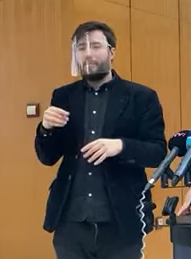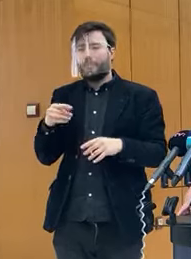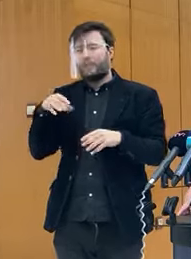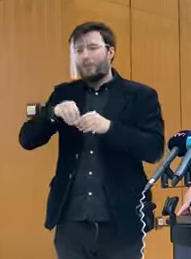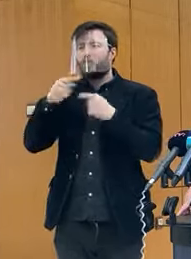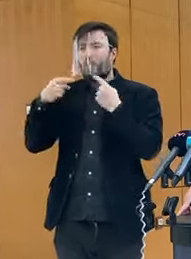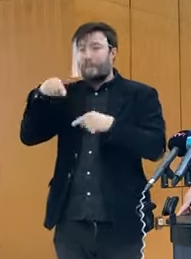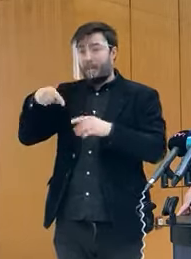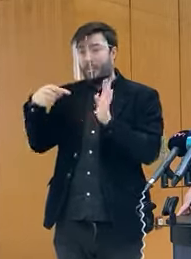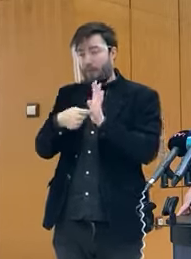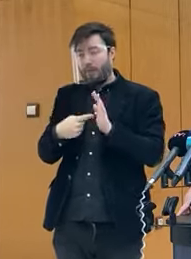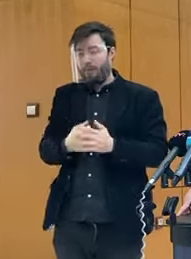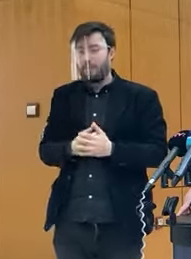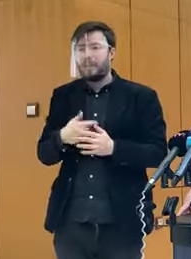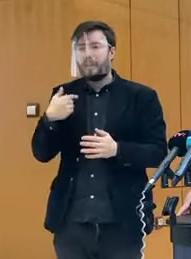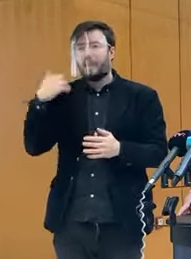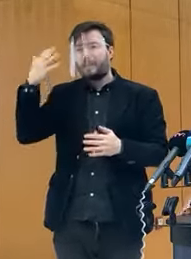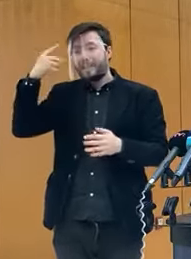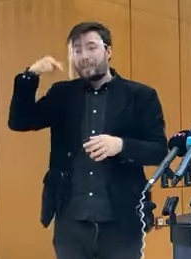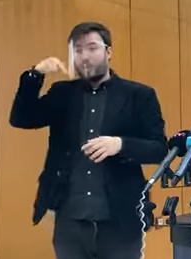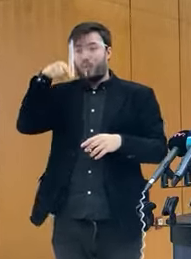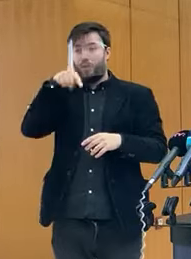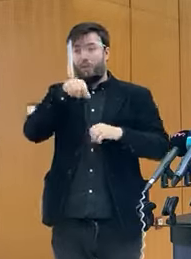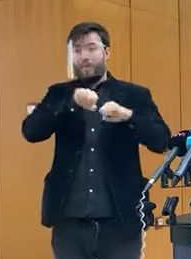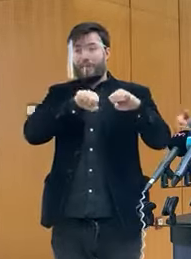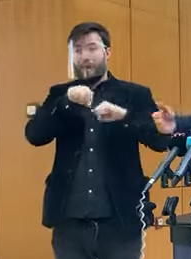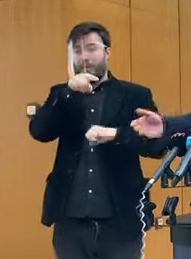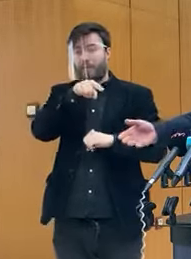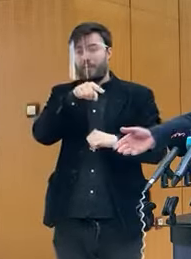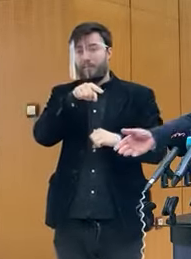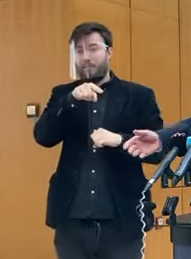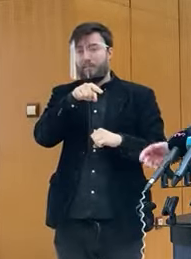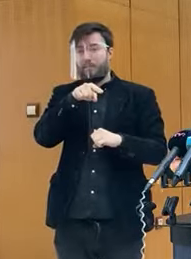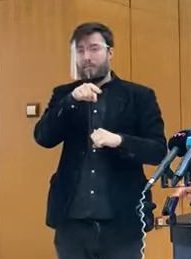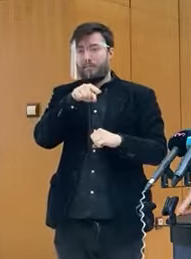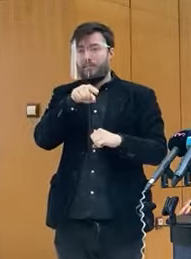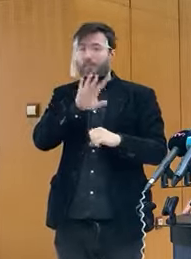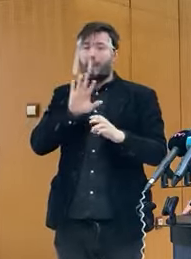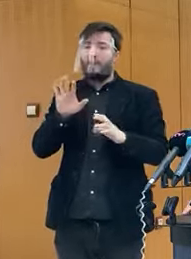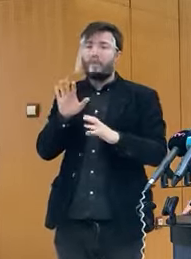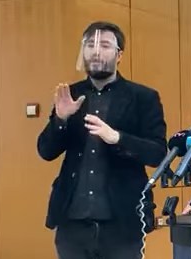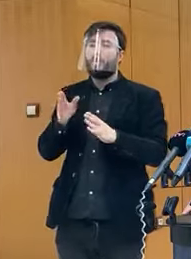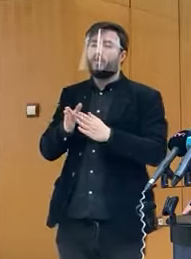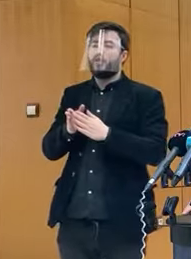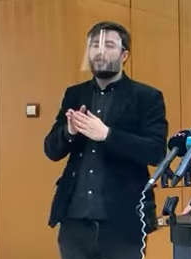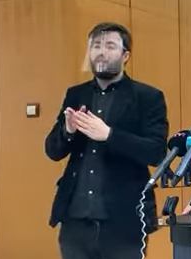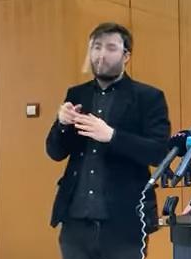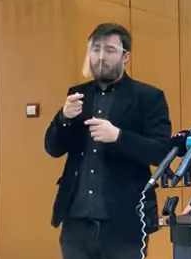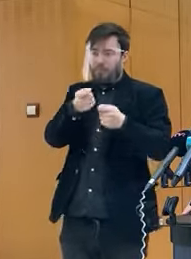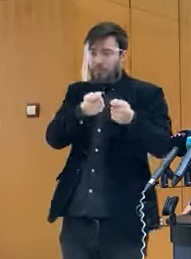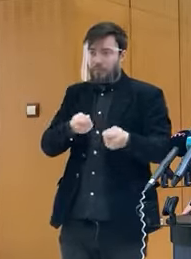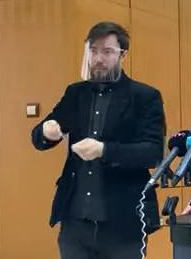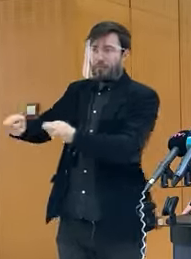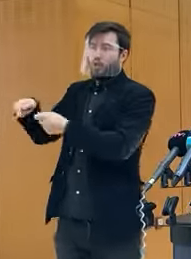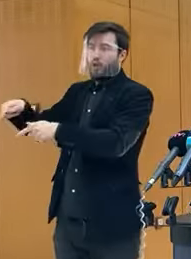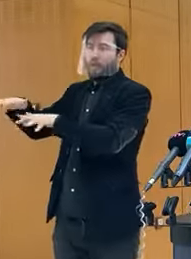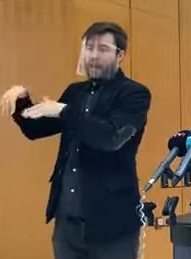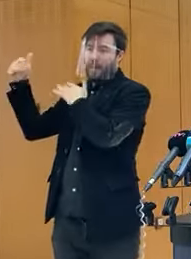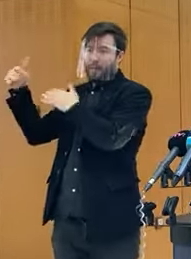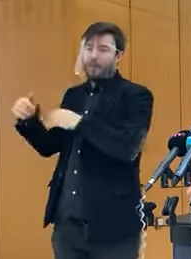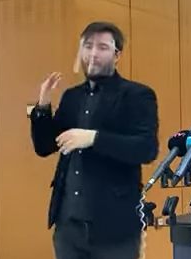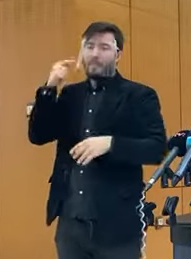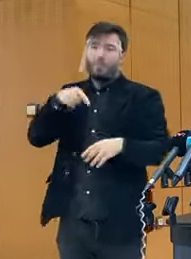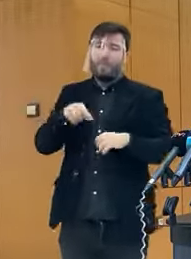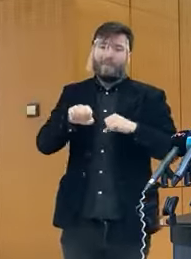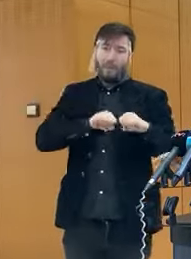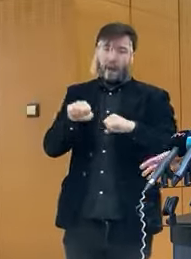že... Alebo myslím si, že tu na vláde, lebo to je len posunutie žiadosti do Národnej rady, čiže myslím si, že tu na vláde by to